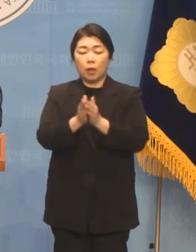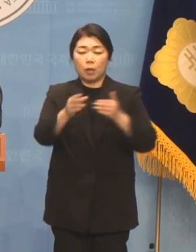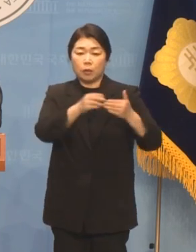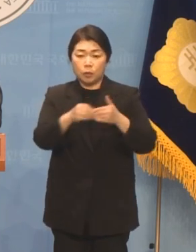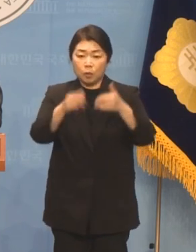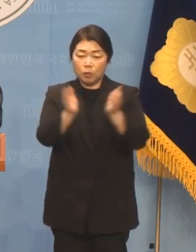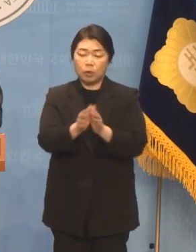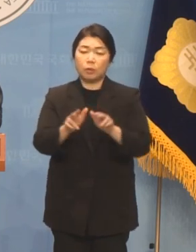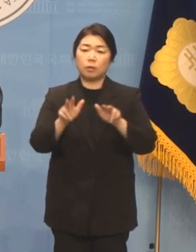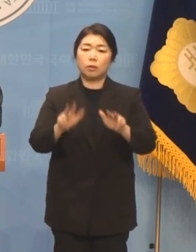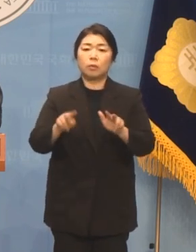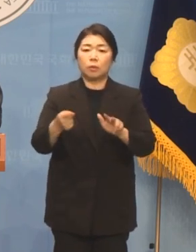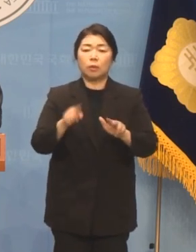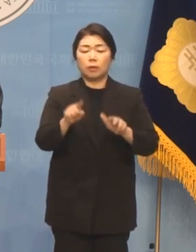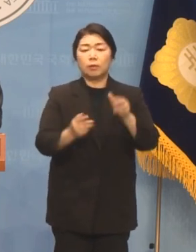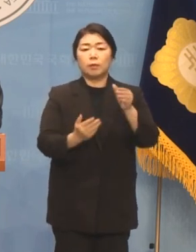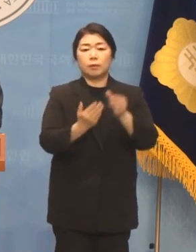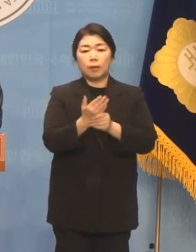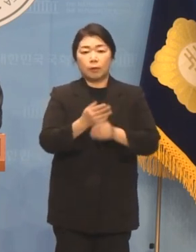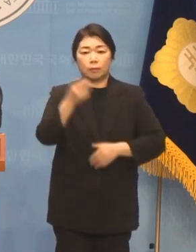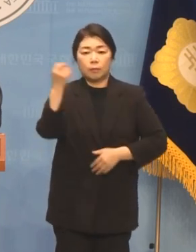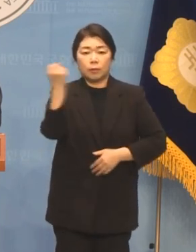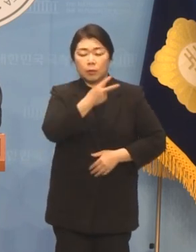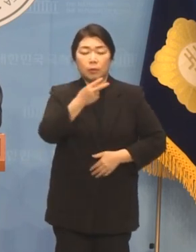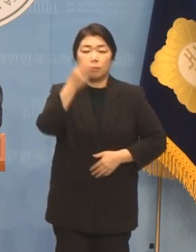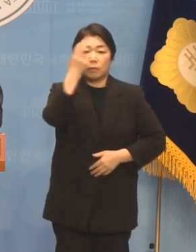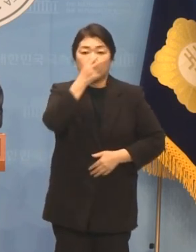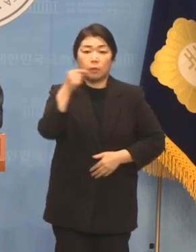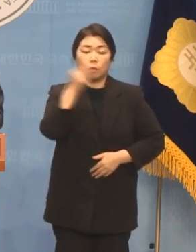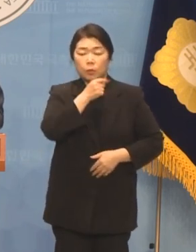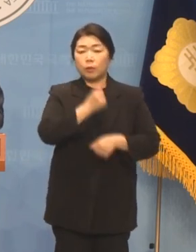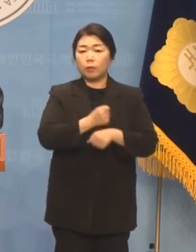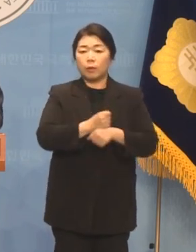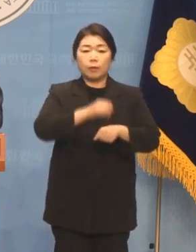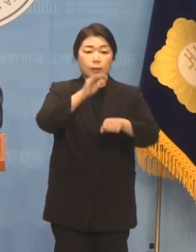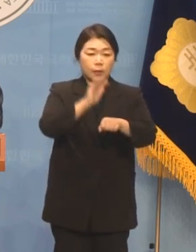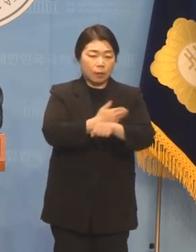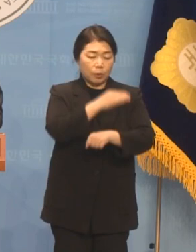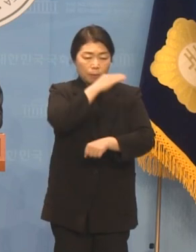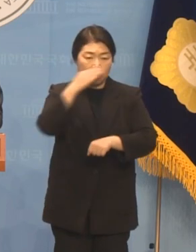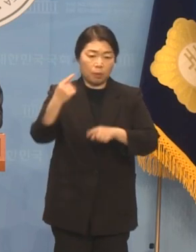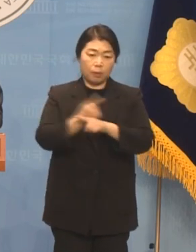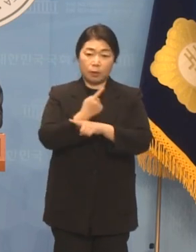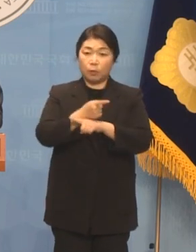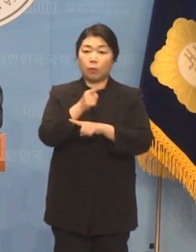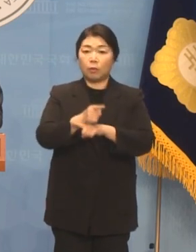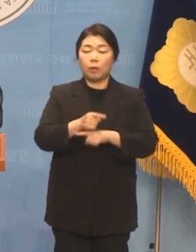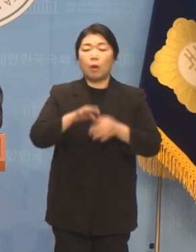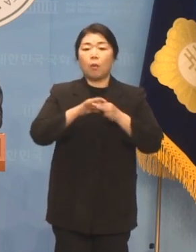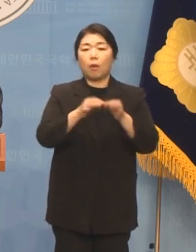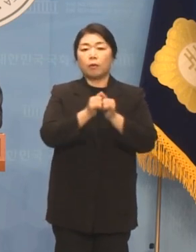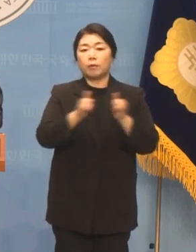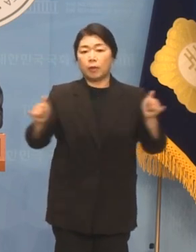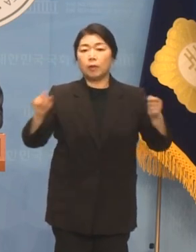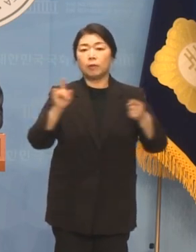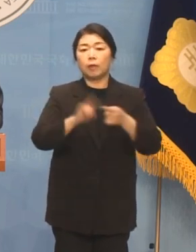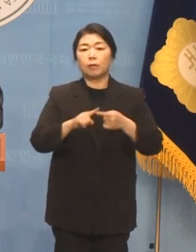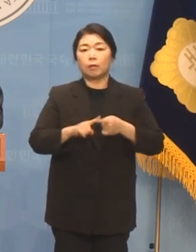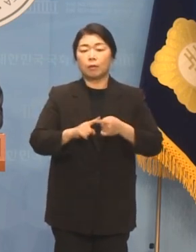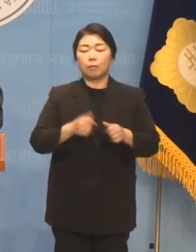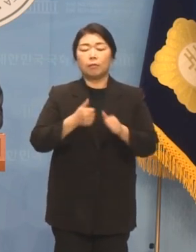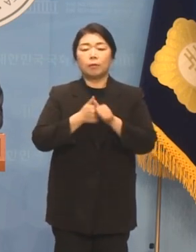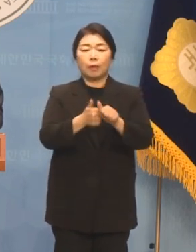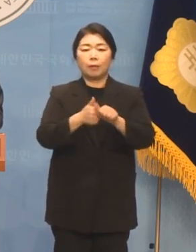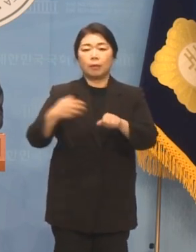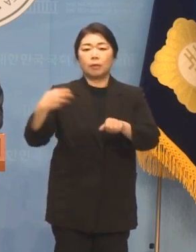지금이라도 이 사건을 철저히 조사해서 잘못된 부분을 바로잡고 관련자들에 대해서 응분의